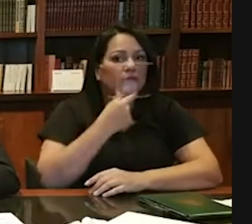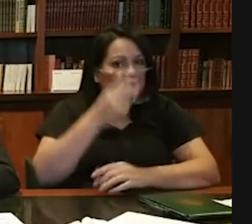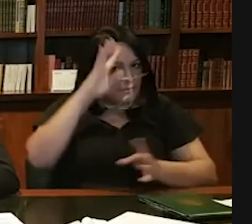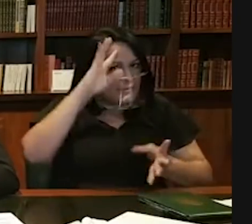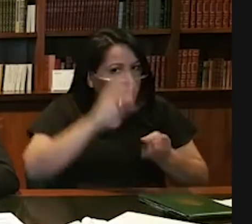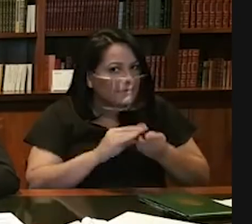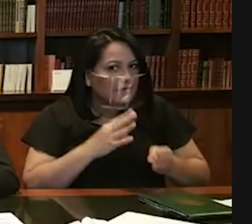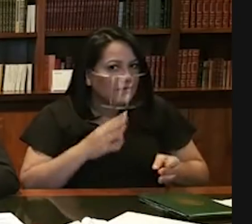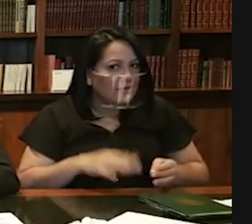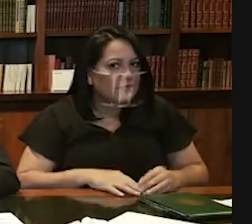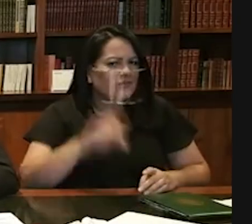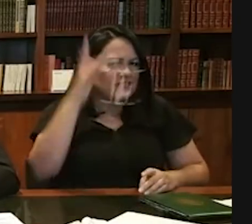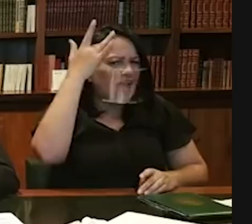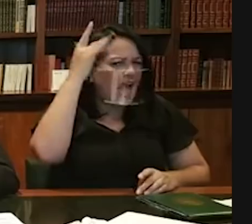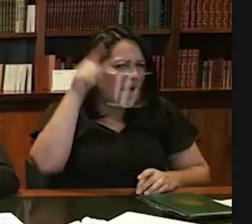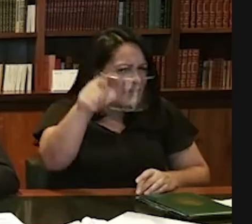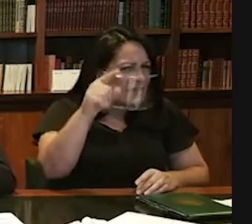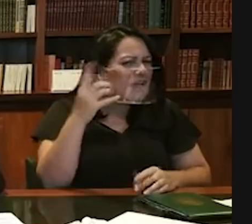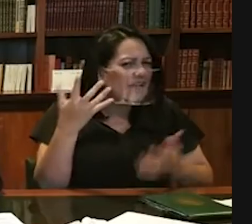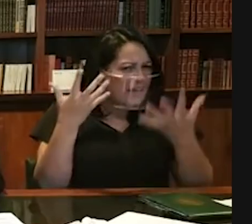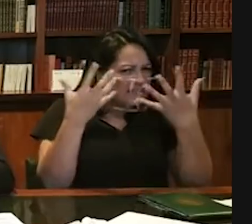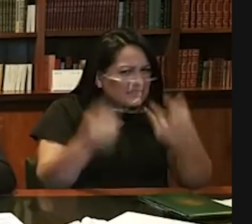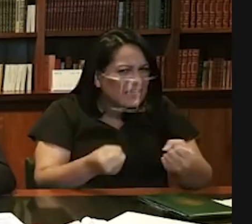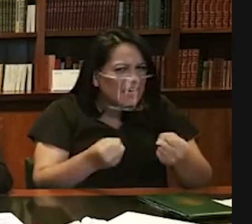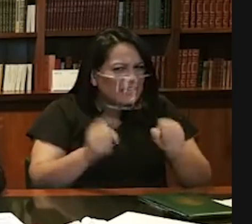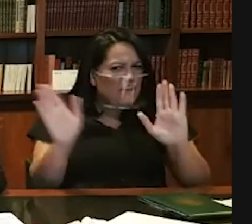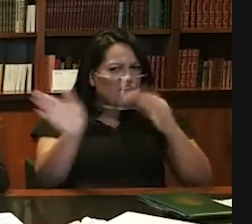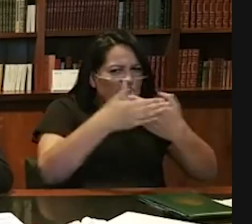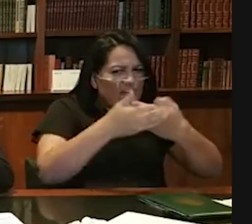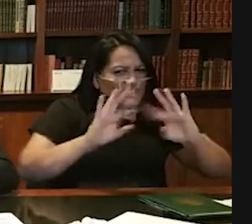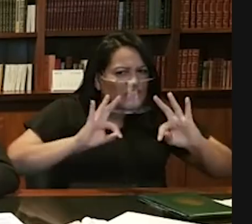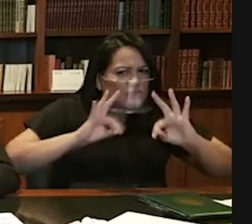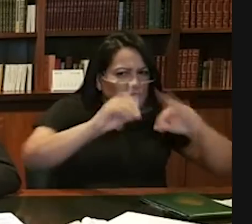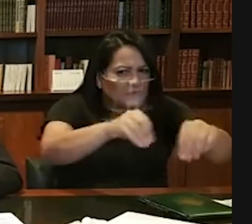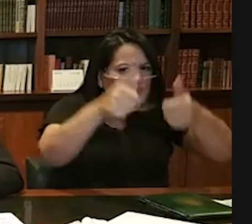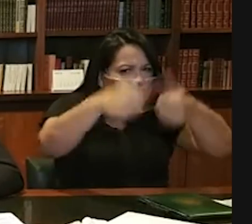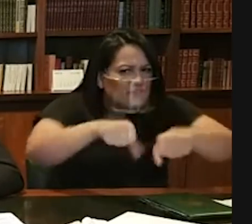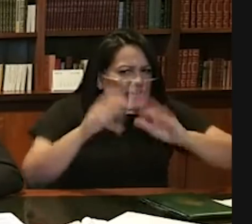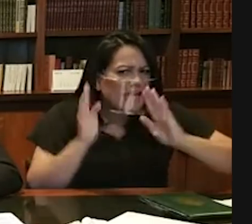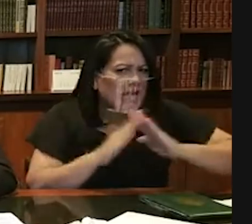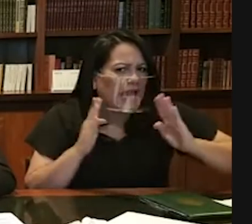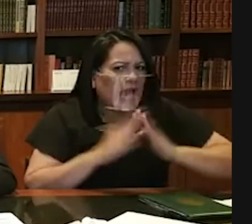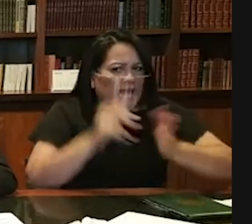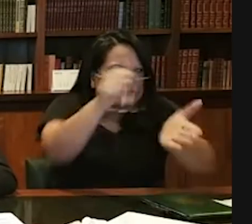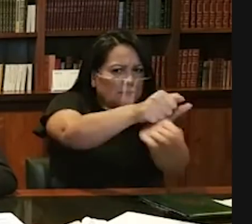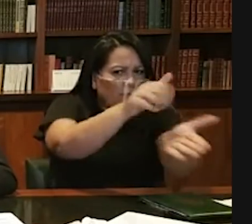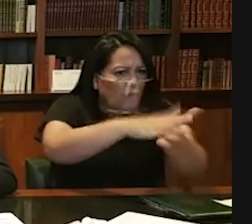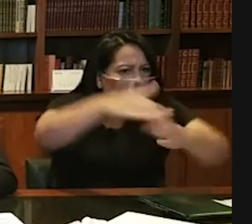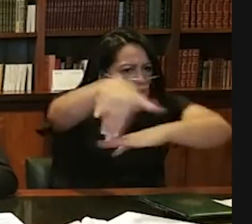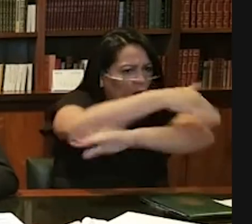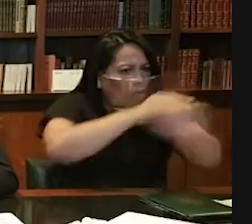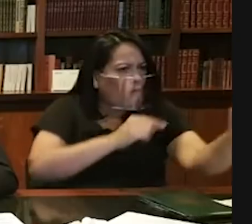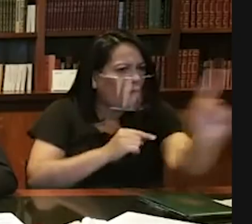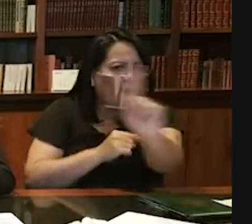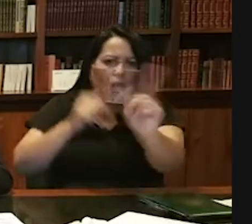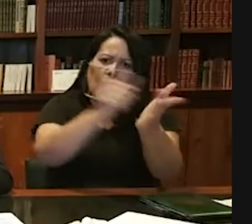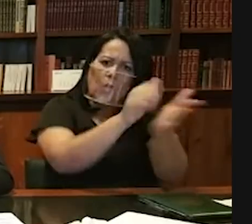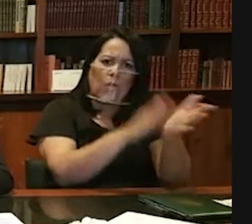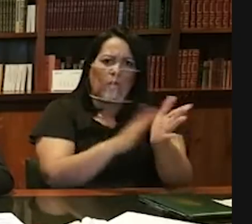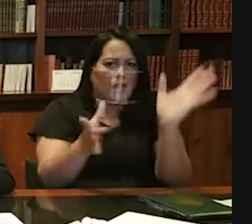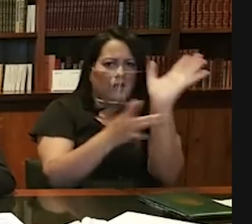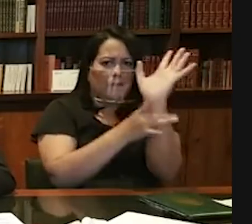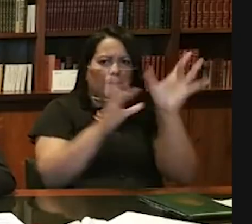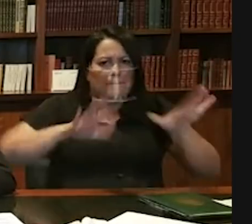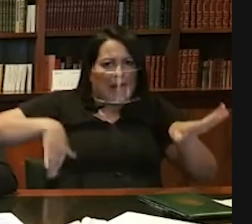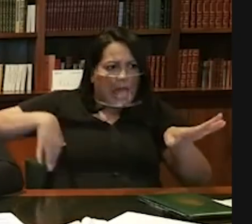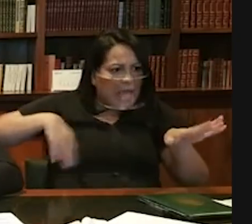Você acha que ele estaria apoiando essas medidas de feche tudo, fica em casa, multa quem tá na rua, algema quem tá na